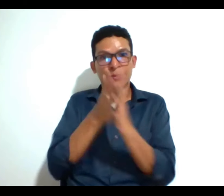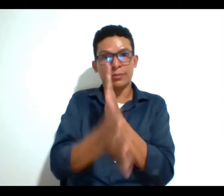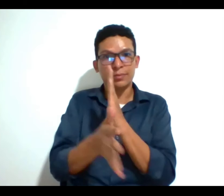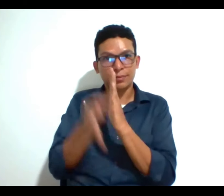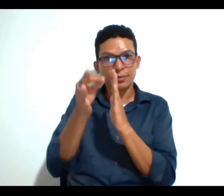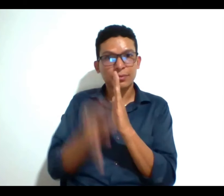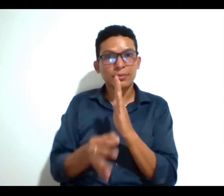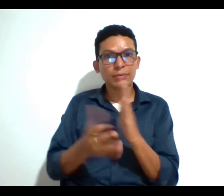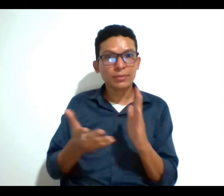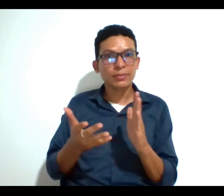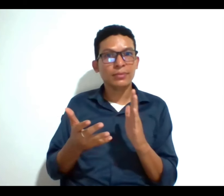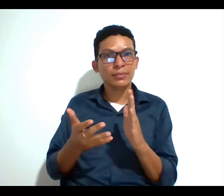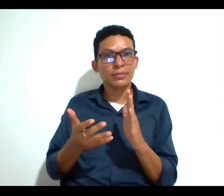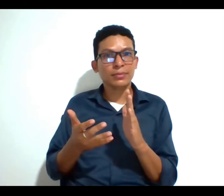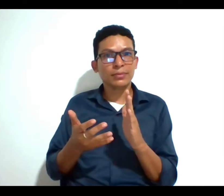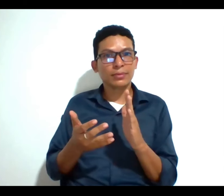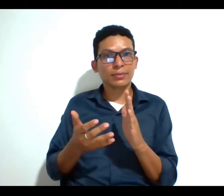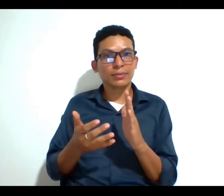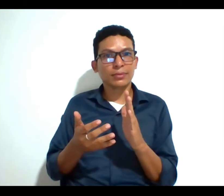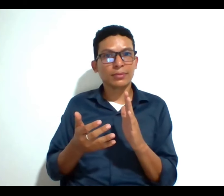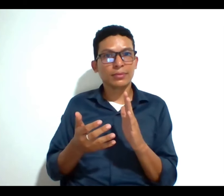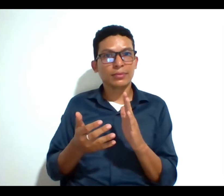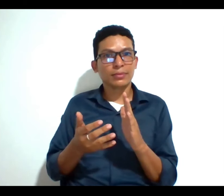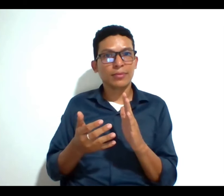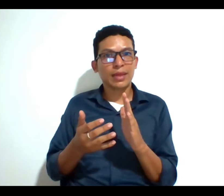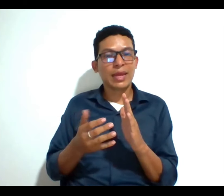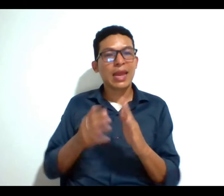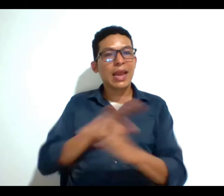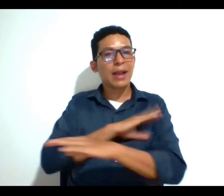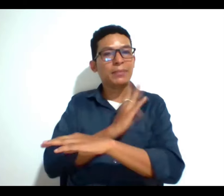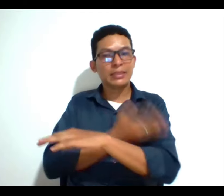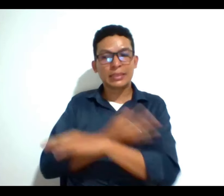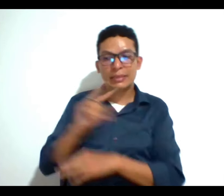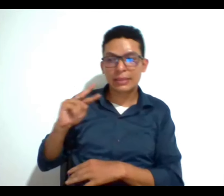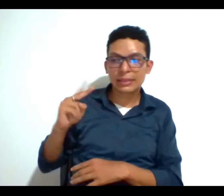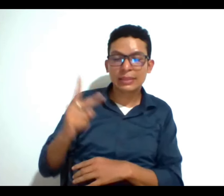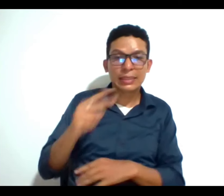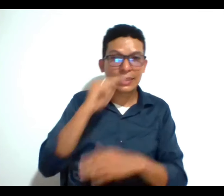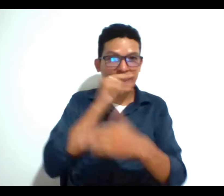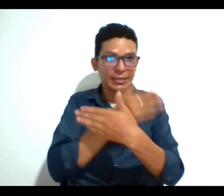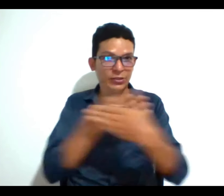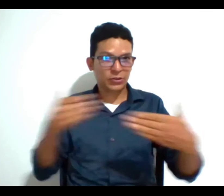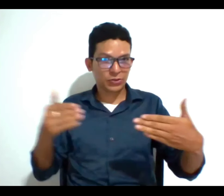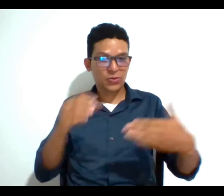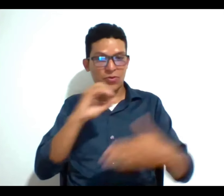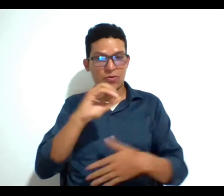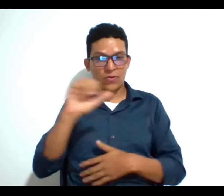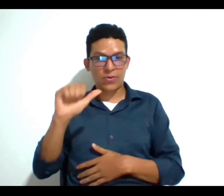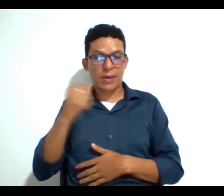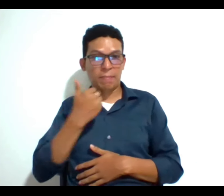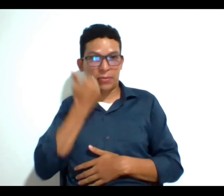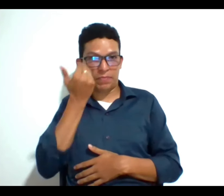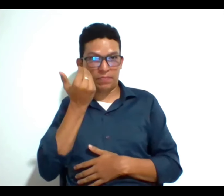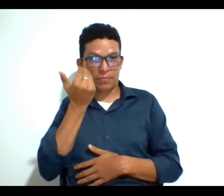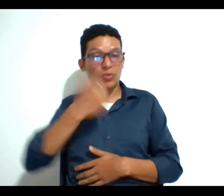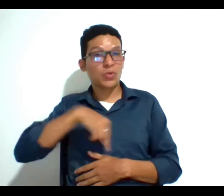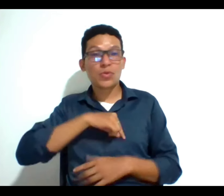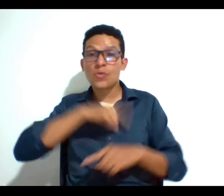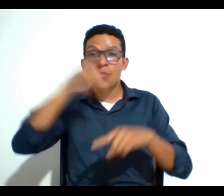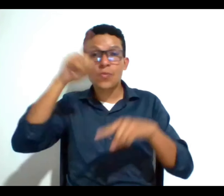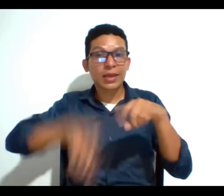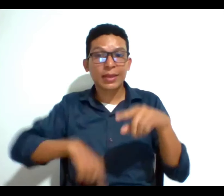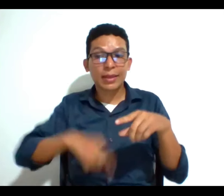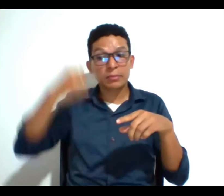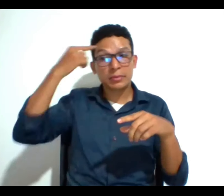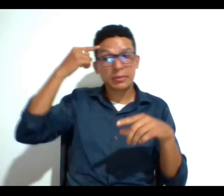como capacidad evolutiva para tomar decisiones en niñas niños y adolescentes o sea también así como no podemos presumir que una persona